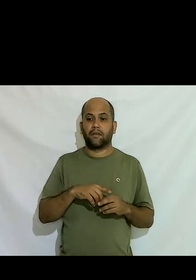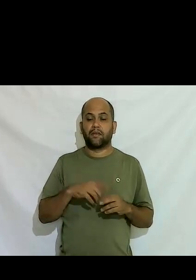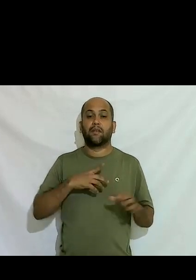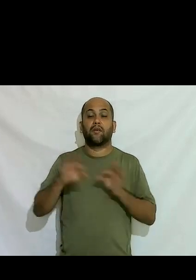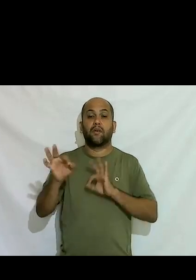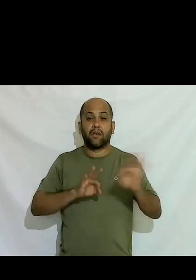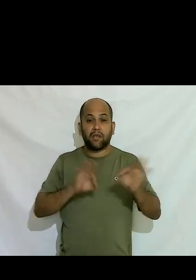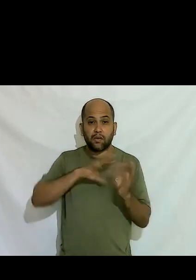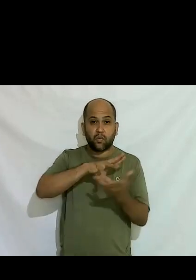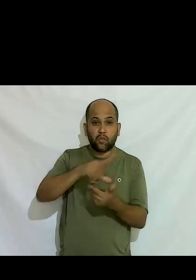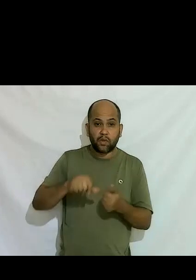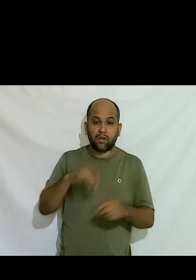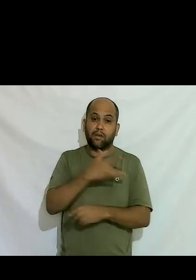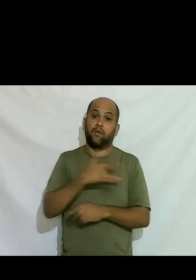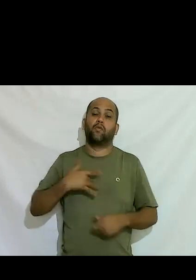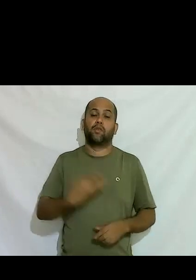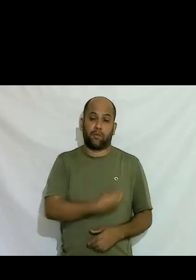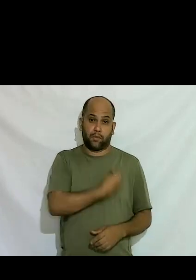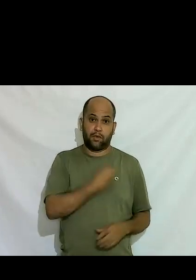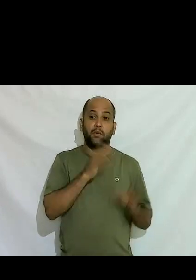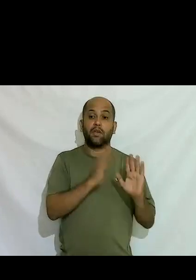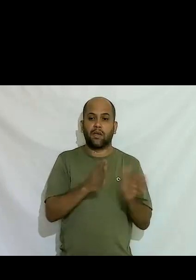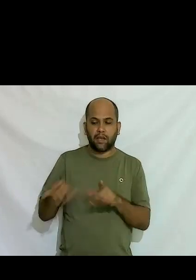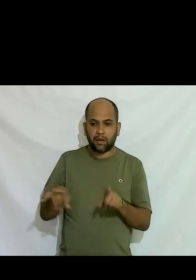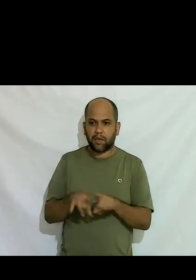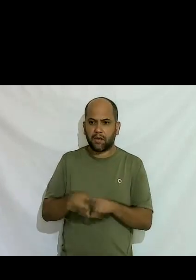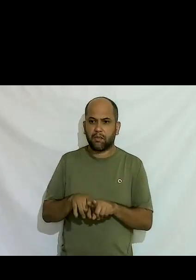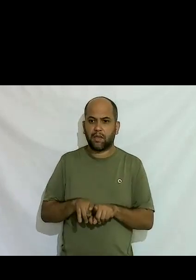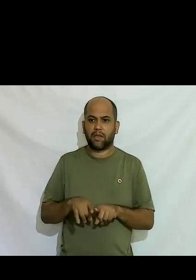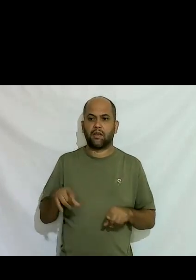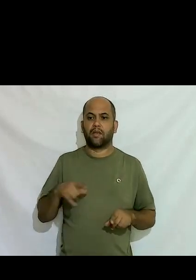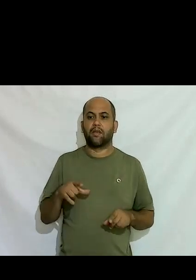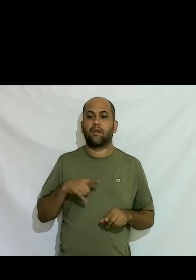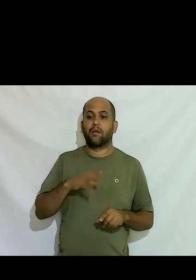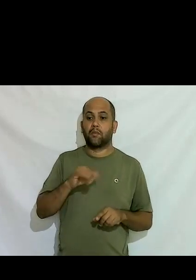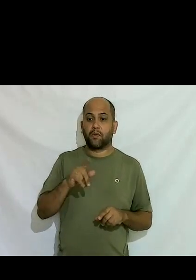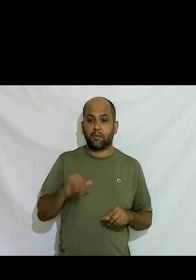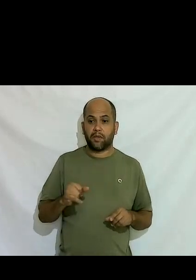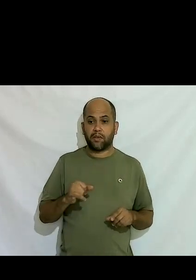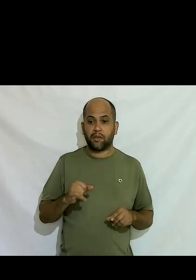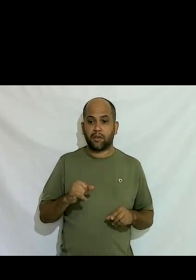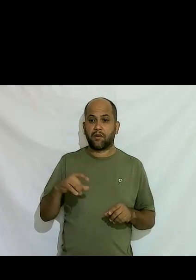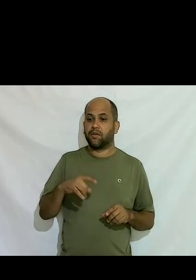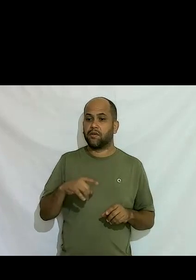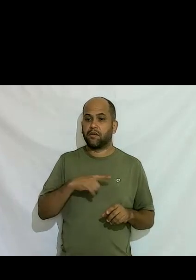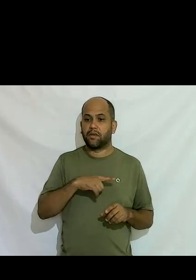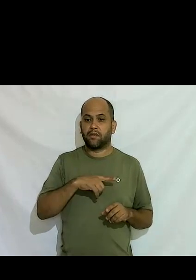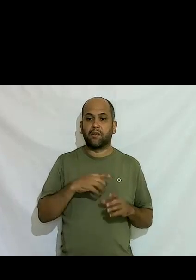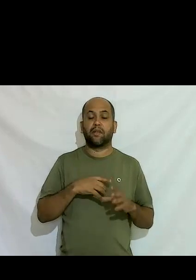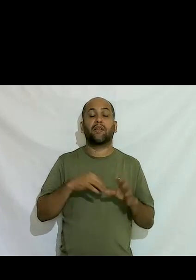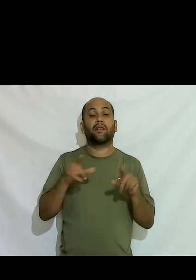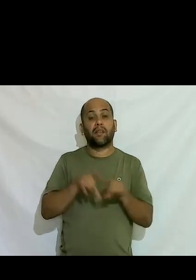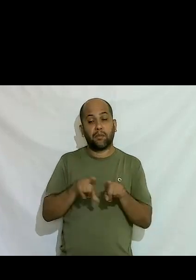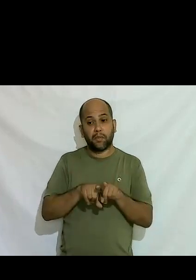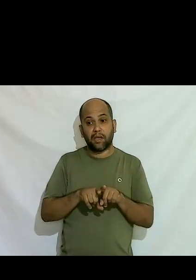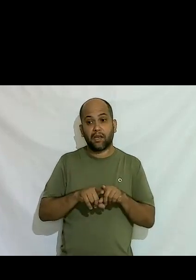Mundial da Saúde eu também participei desse processo aqui dentro do Brasil e fora do Brasil com elaboração de declarações né